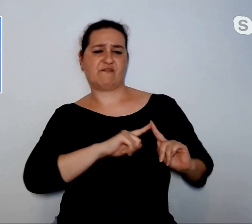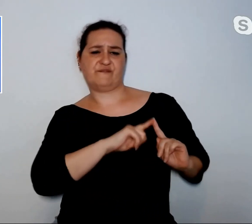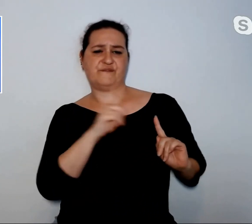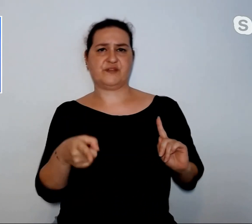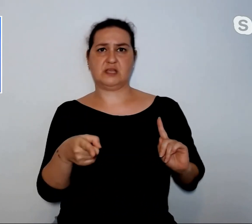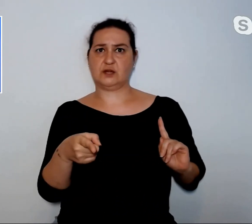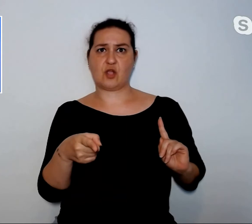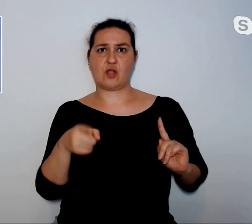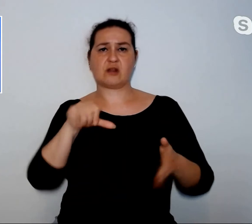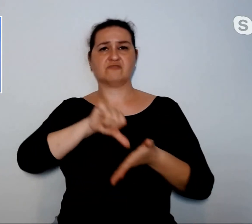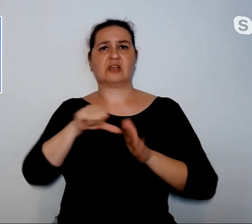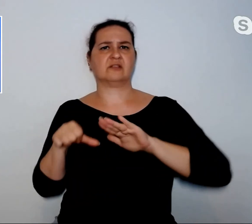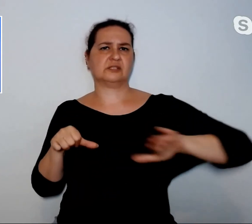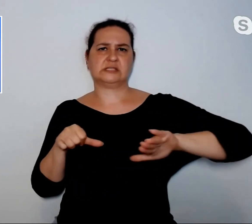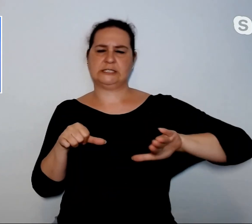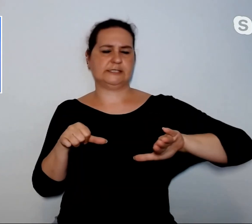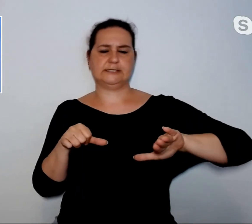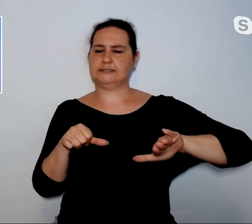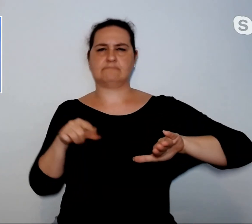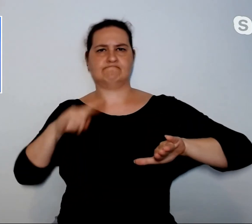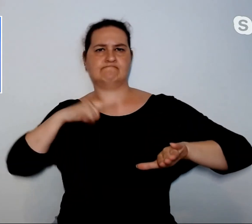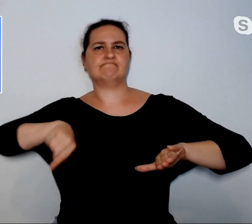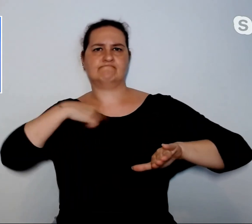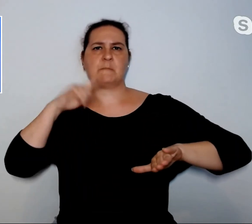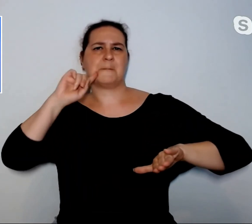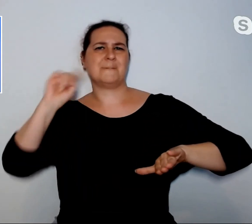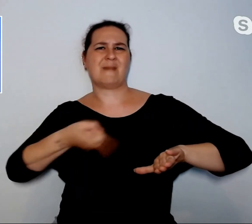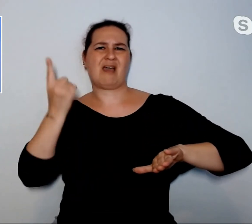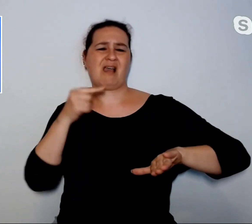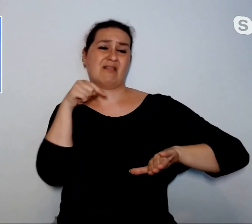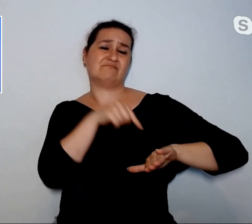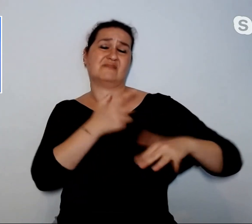centrosinistra in questi dieci anni.